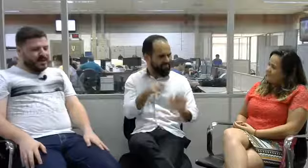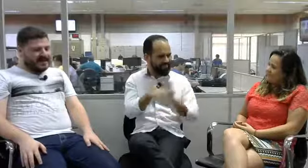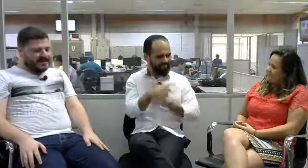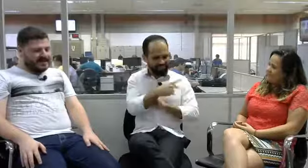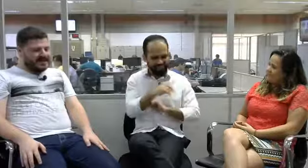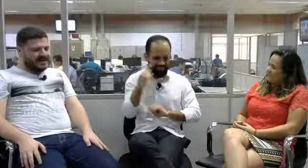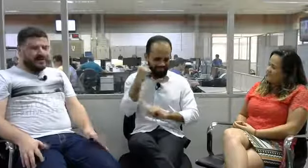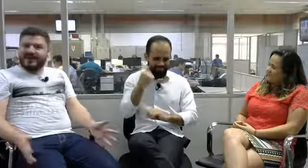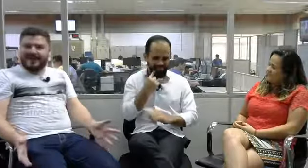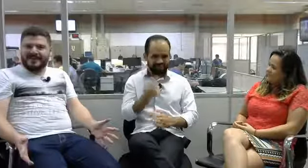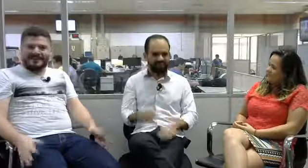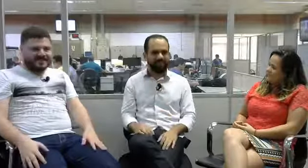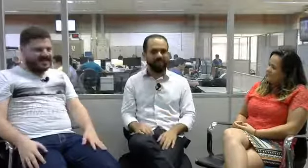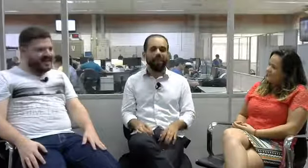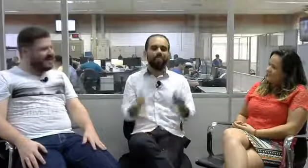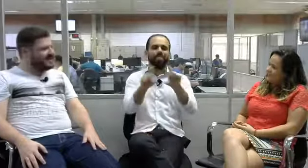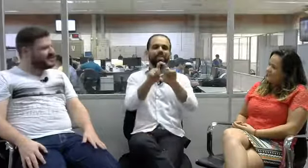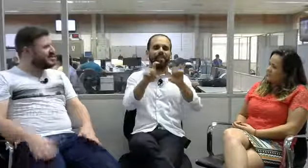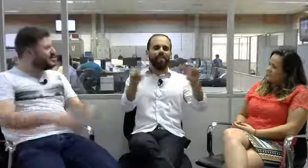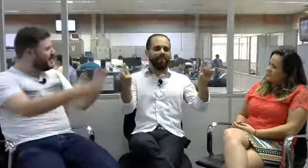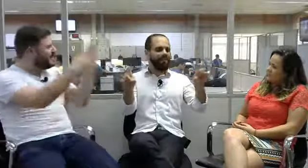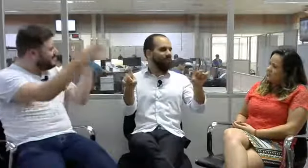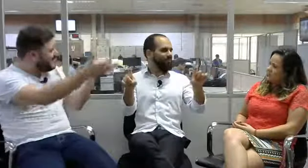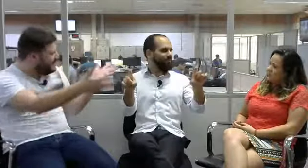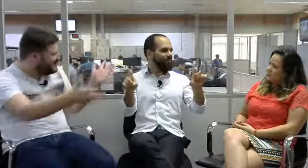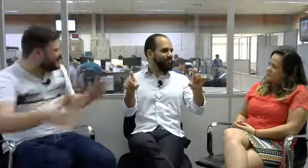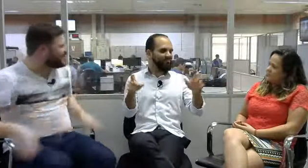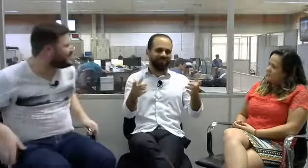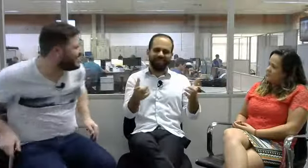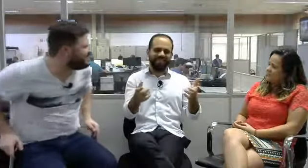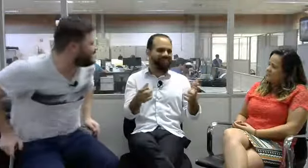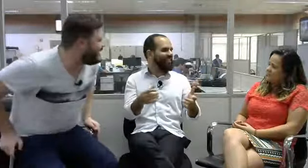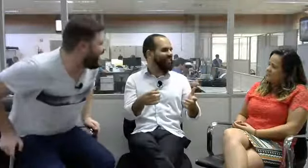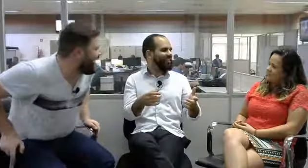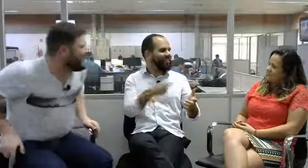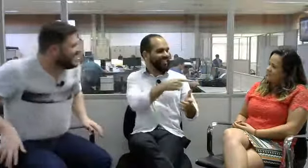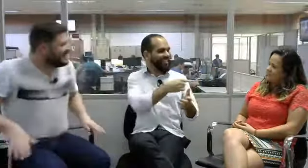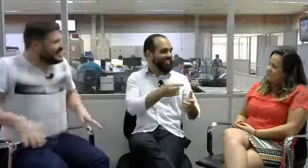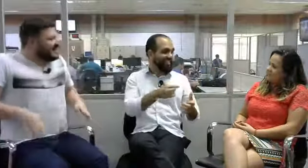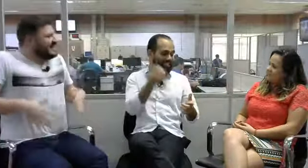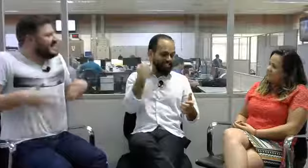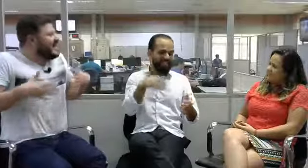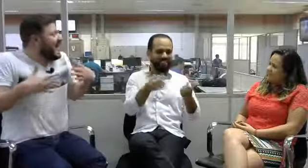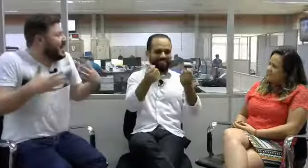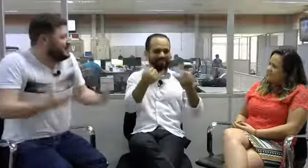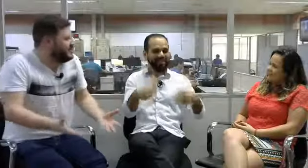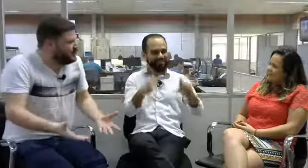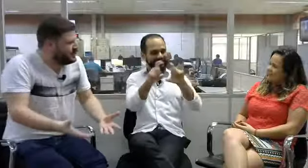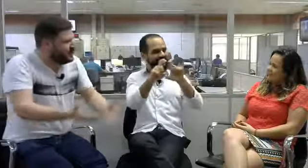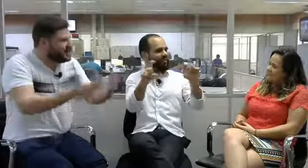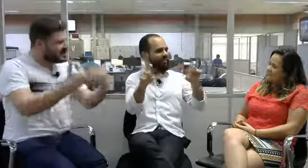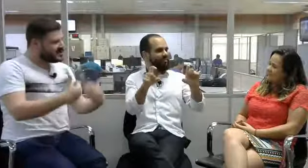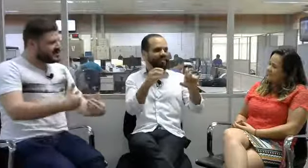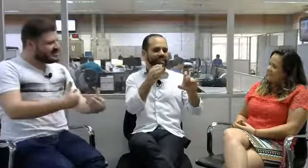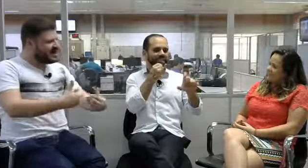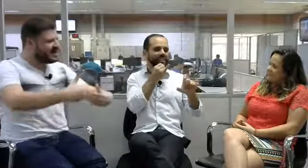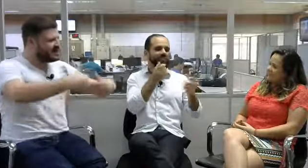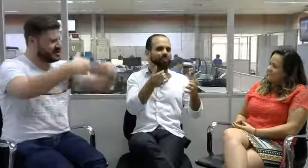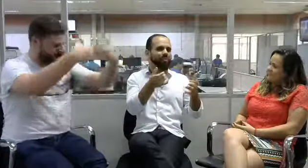o tema, né? Acho que ninguém melhor que a Jaque para falar. A gente falou sobre o antes, né? Sobre